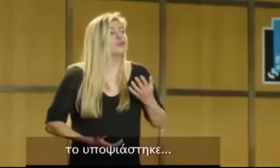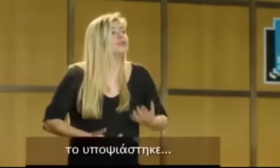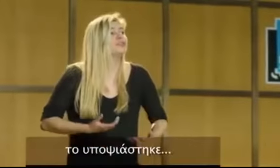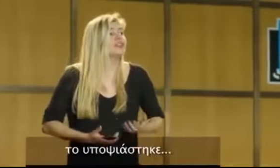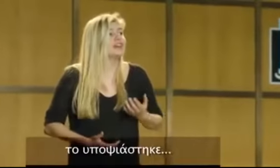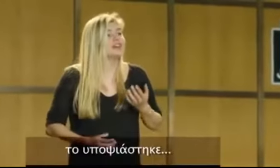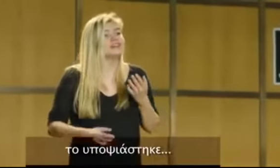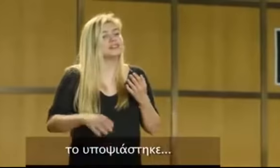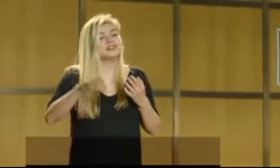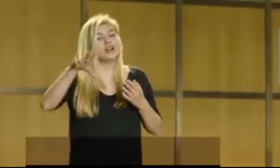doutait